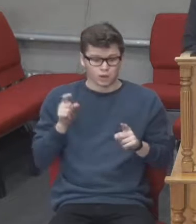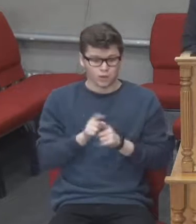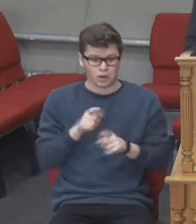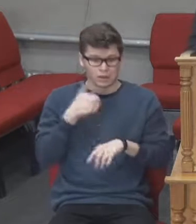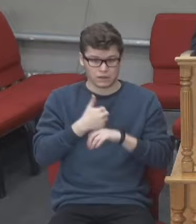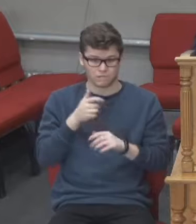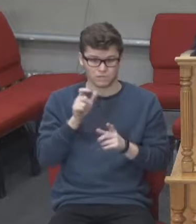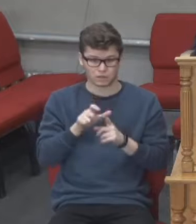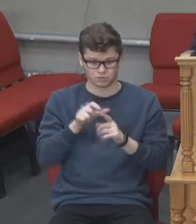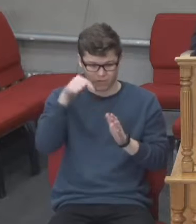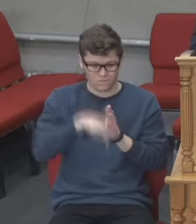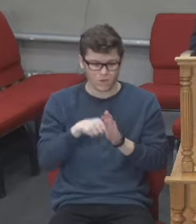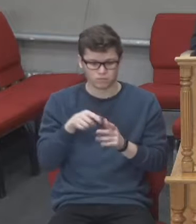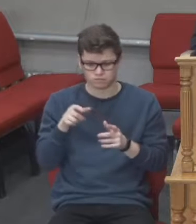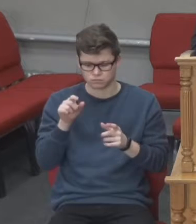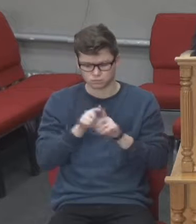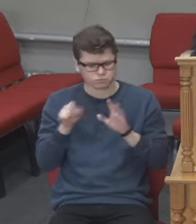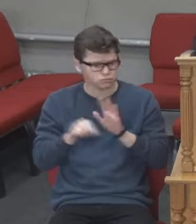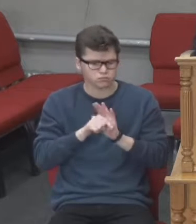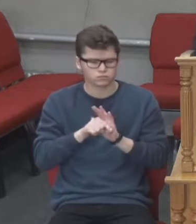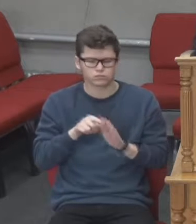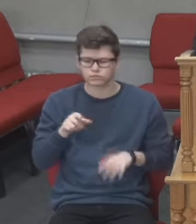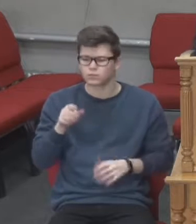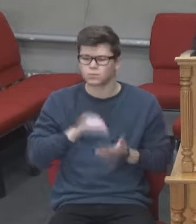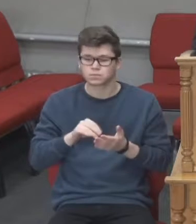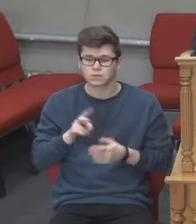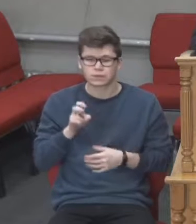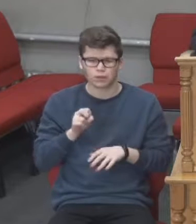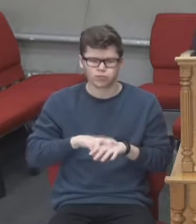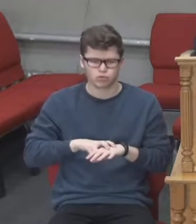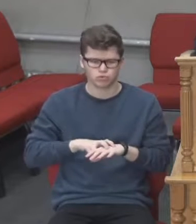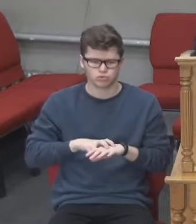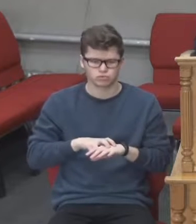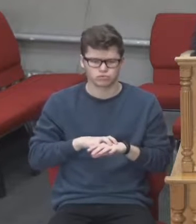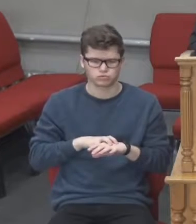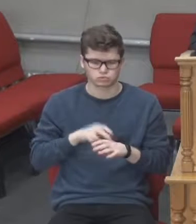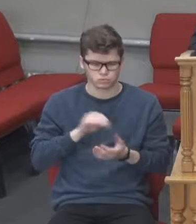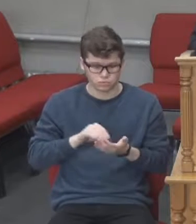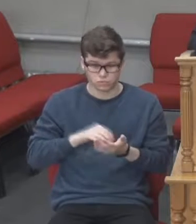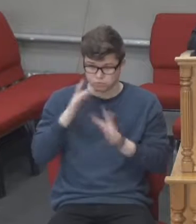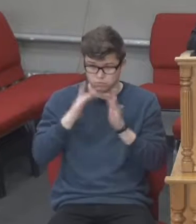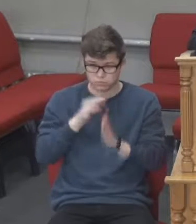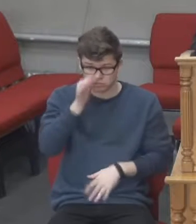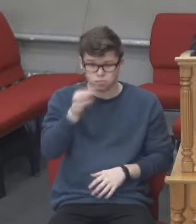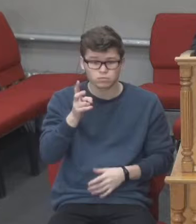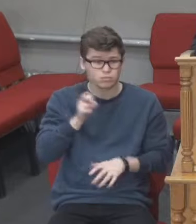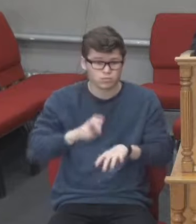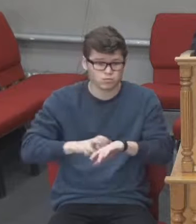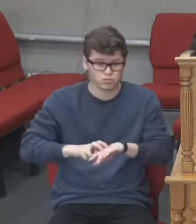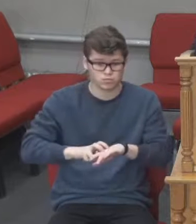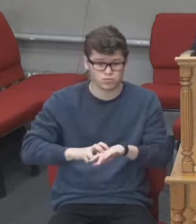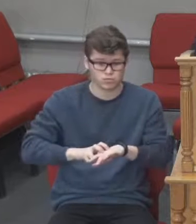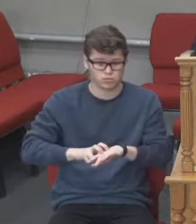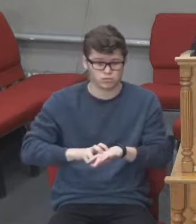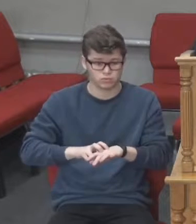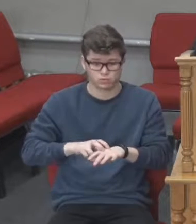слово, мені хочеться його виділити так, «Не лякайтеся». Христос сказав, не лякайтеся. Брати і сестри, не лякайтеся.